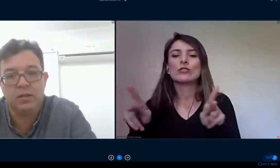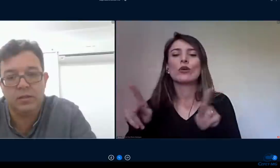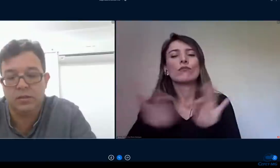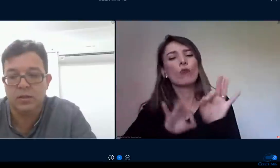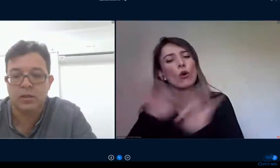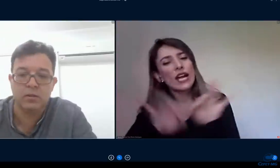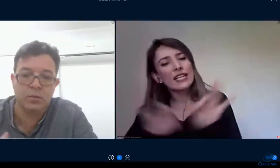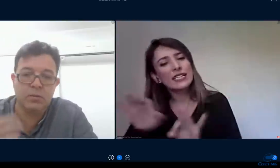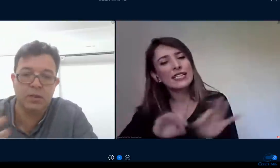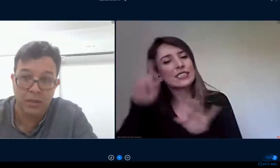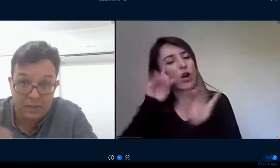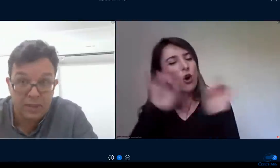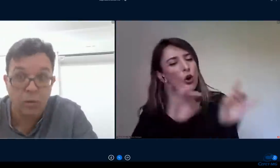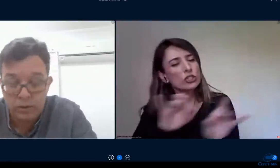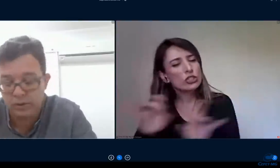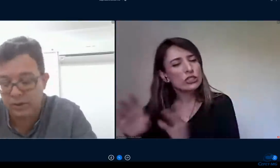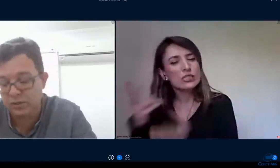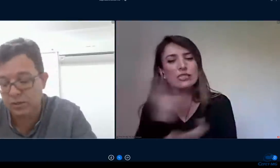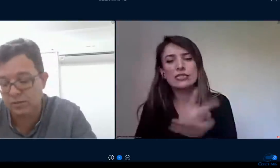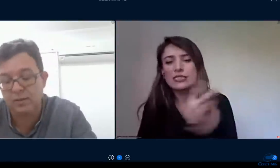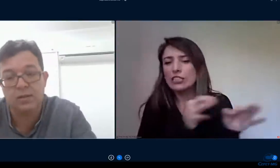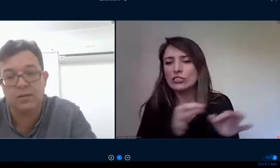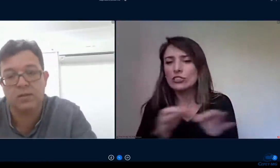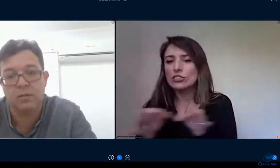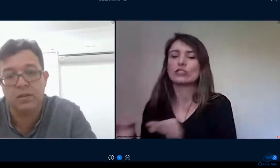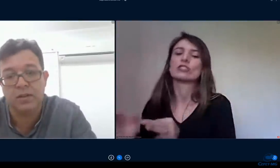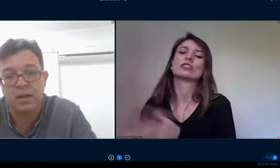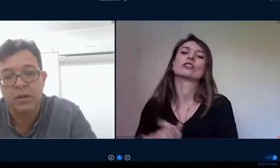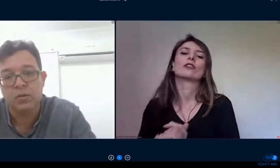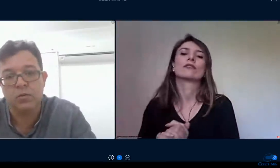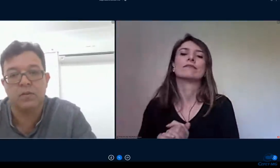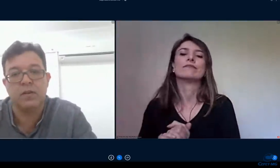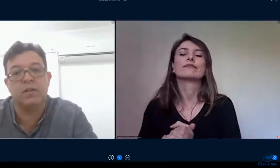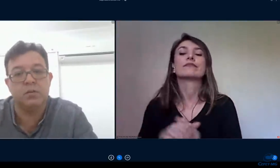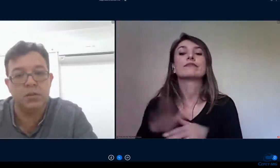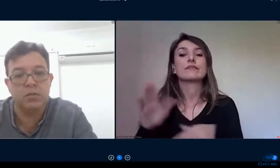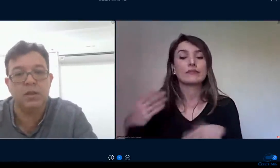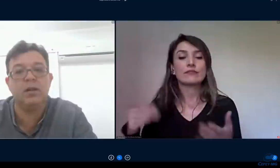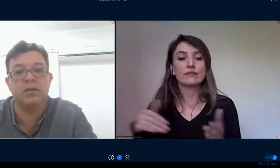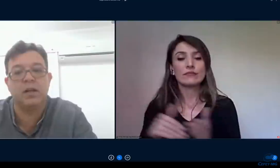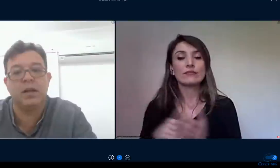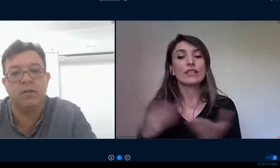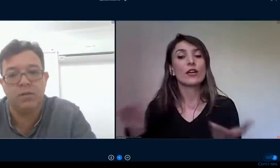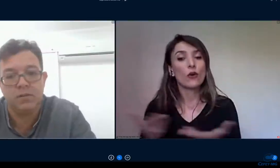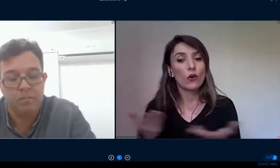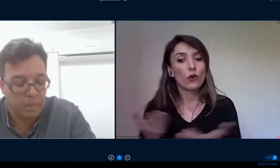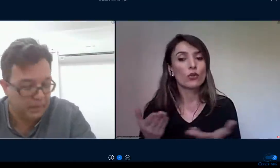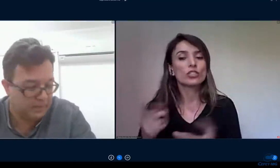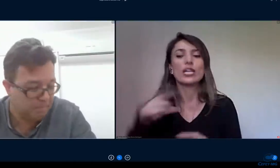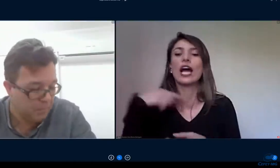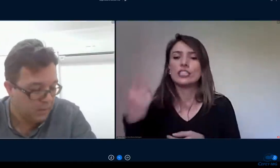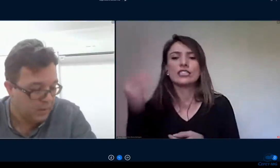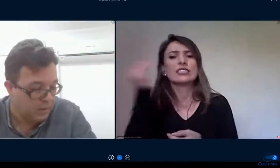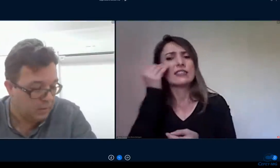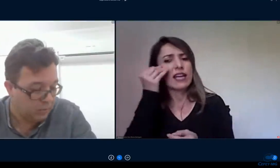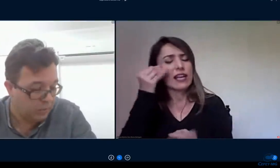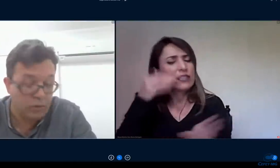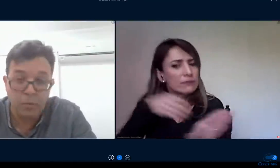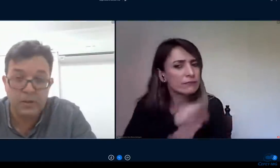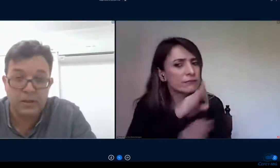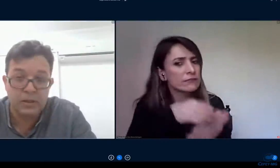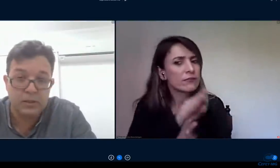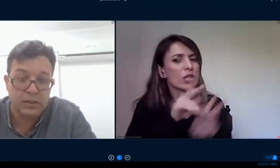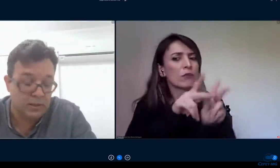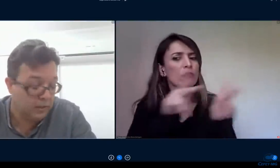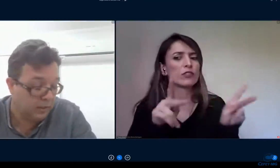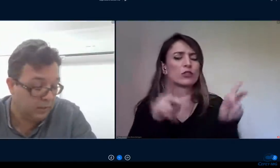queria né a gente todo momento e até hoje tá a gente tenta sensibilizar os docentes a diminuírem as tarefas né então isso